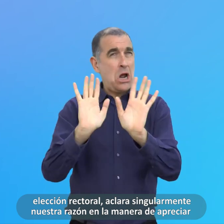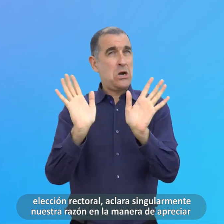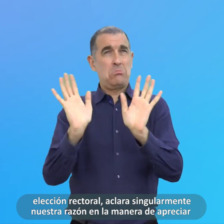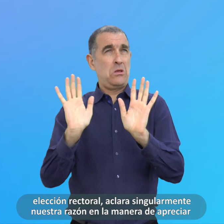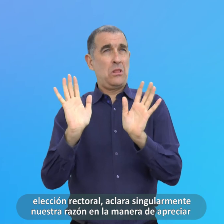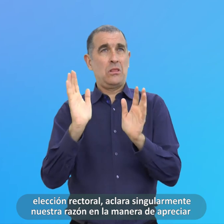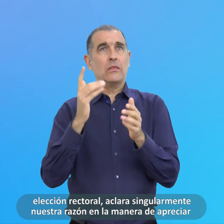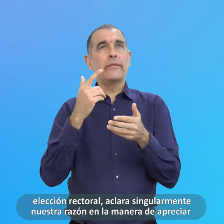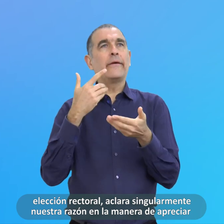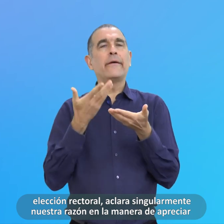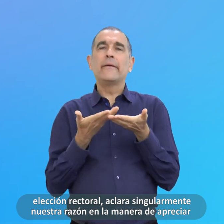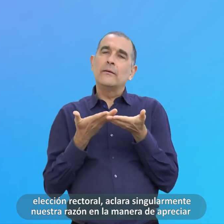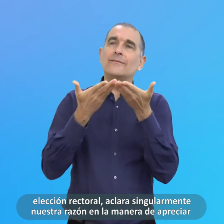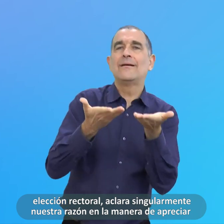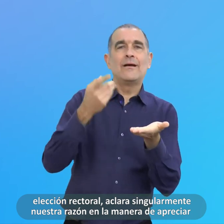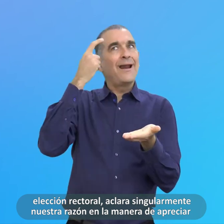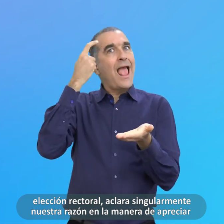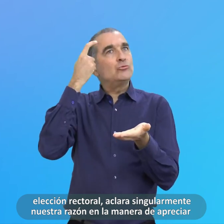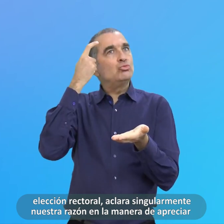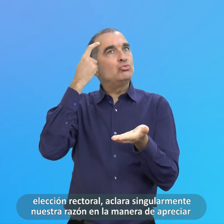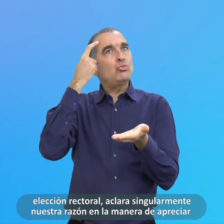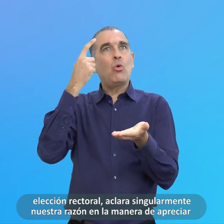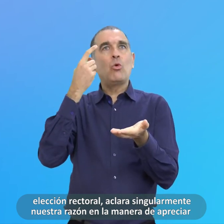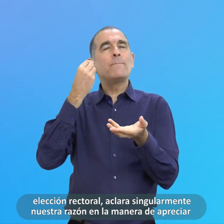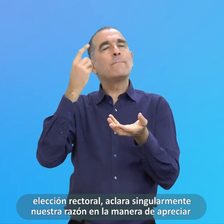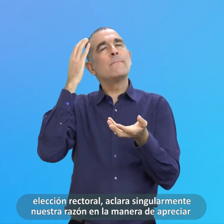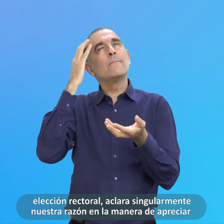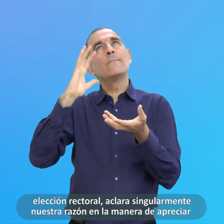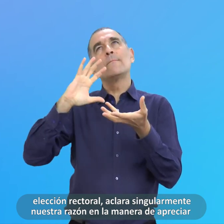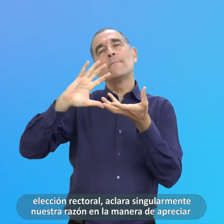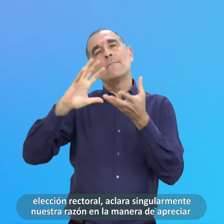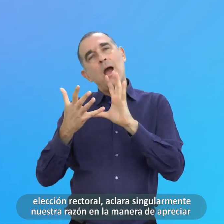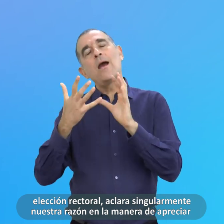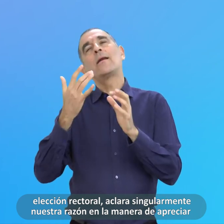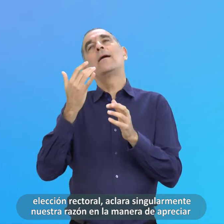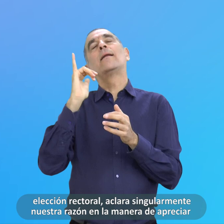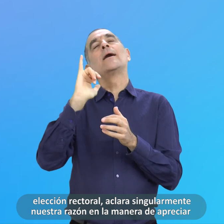Nuestra Razón A La Manera De Apreciar